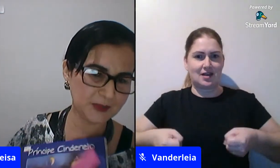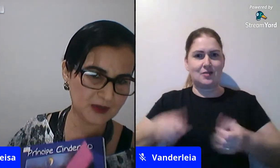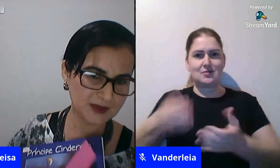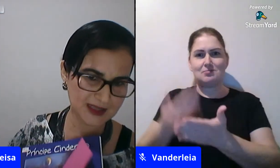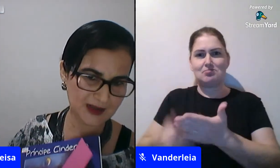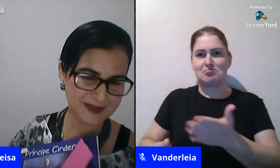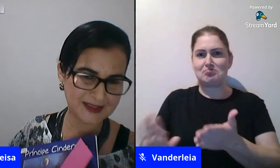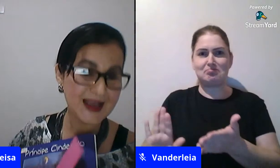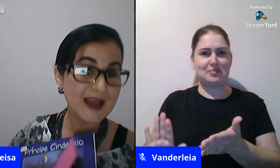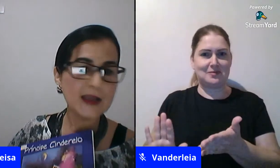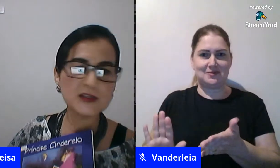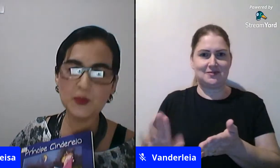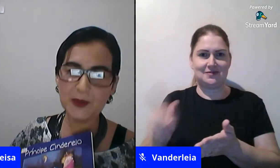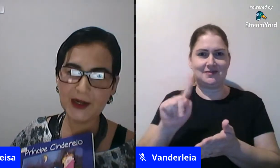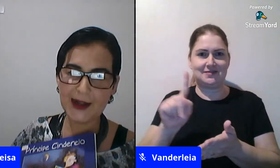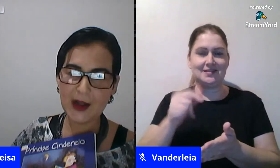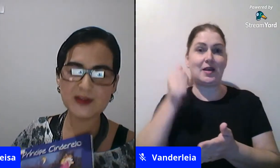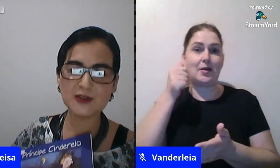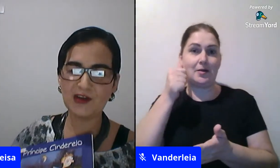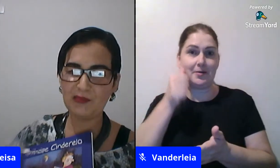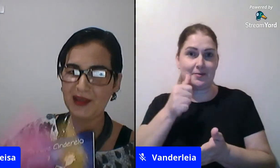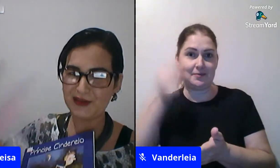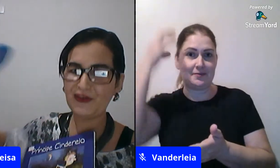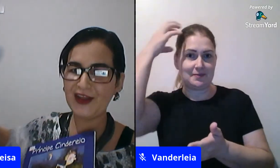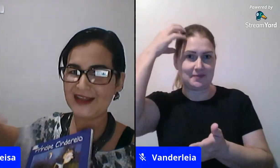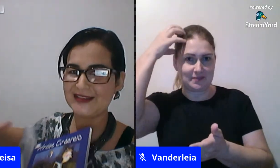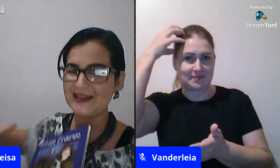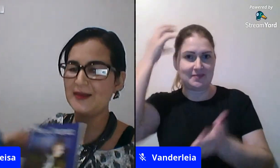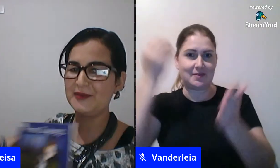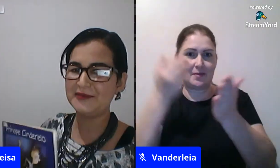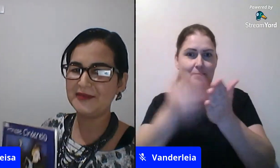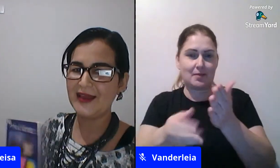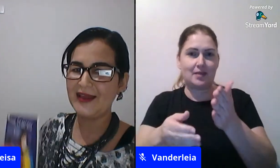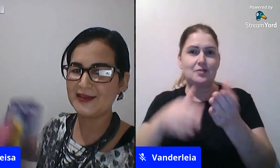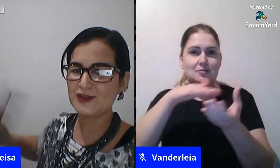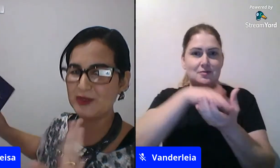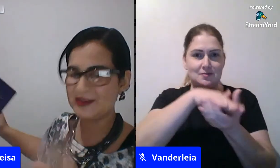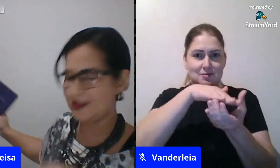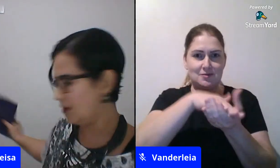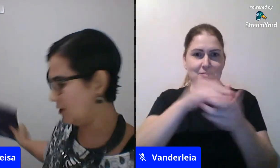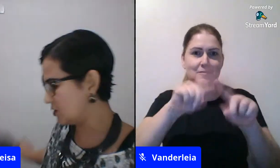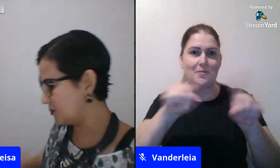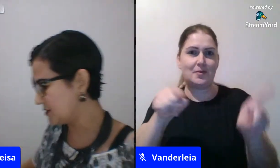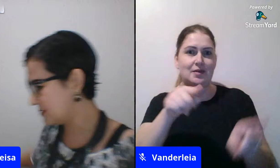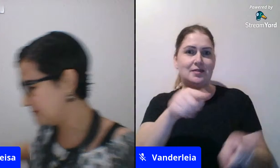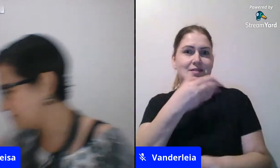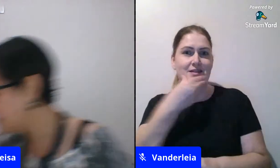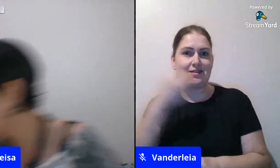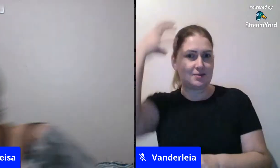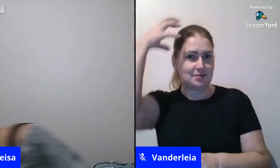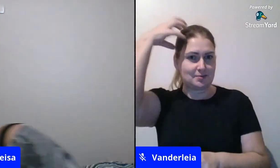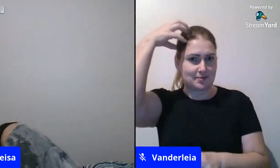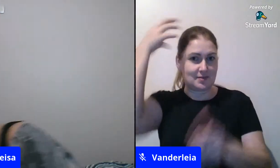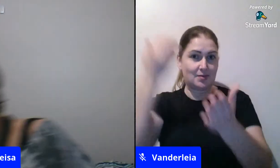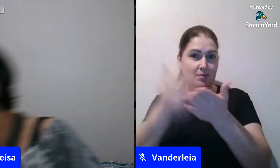sapatinho e ele perdeu as calças é super legal uma história meio diferente sabe sobre estereótipos